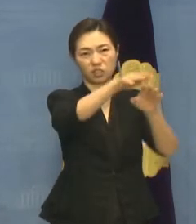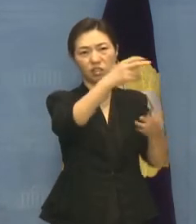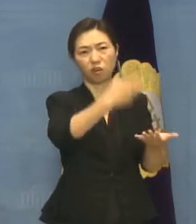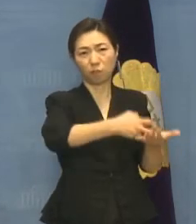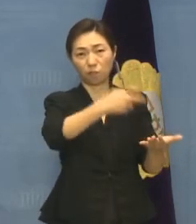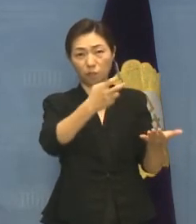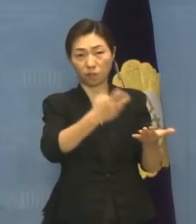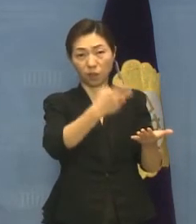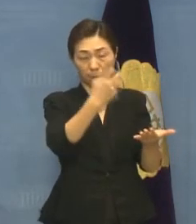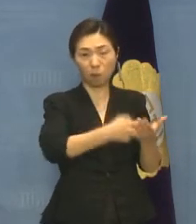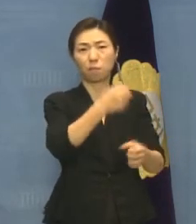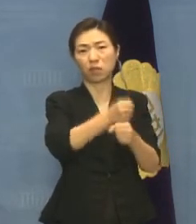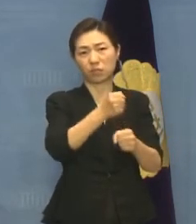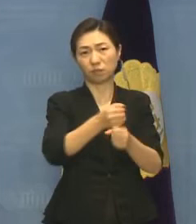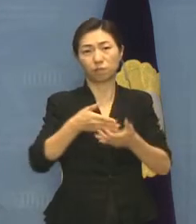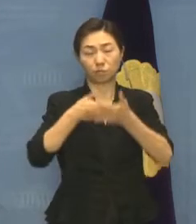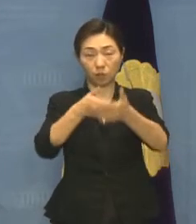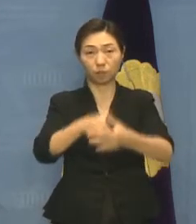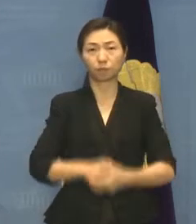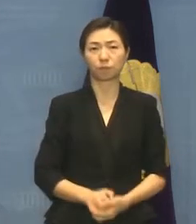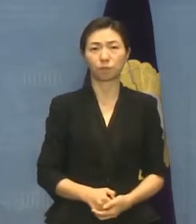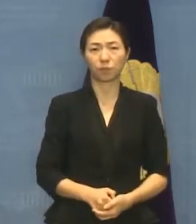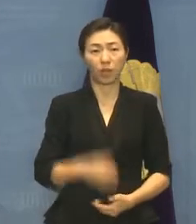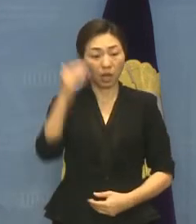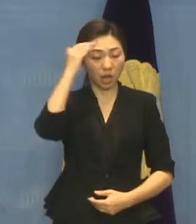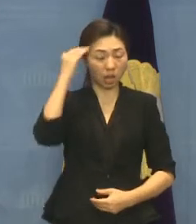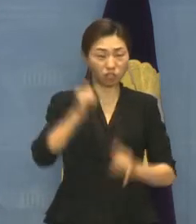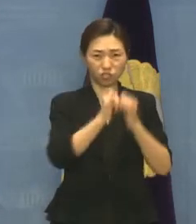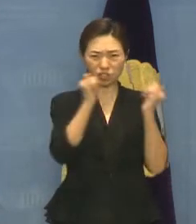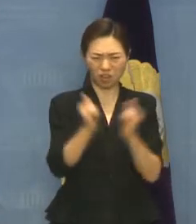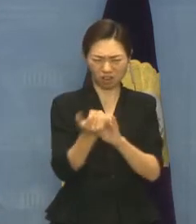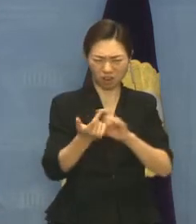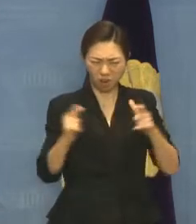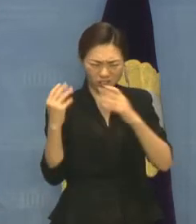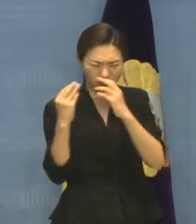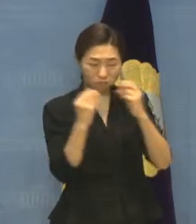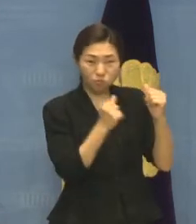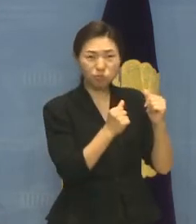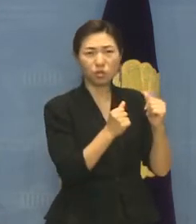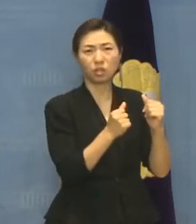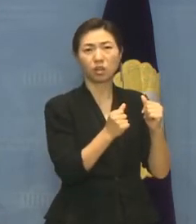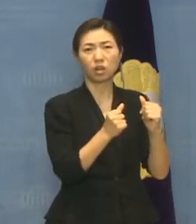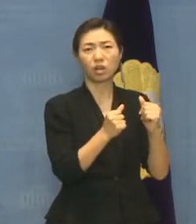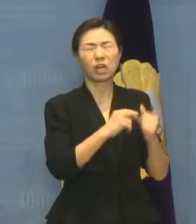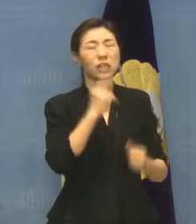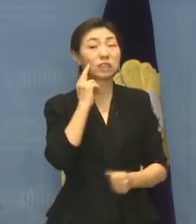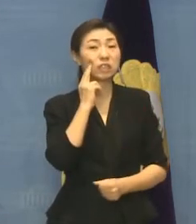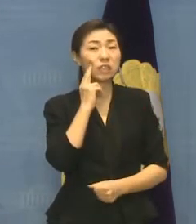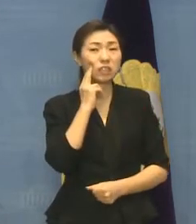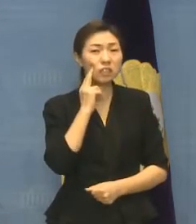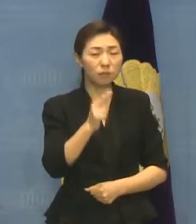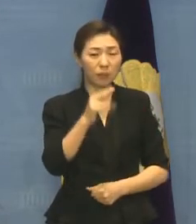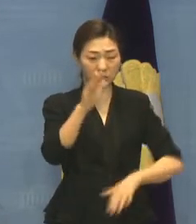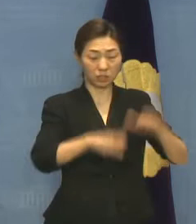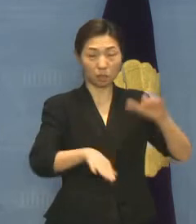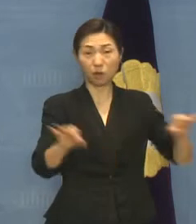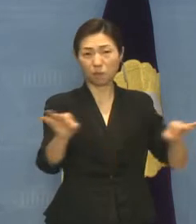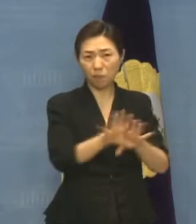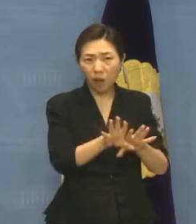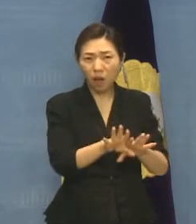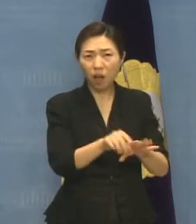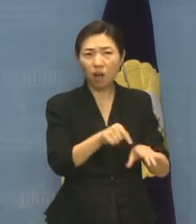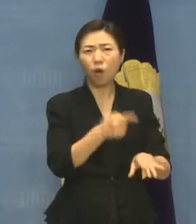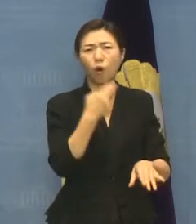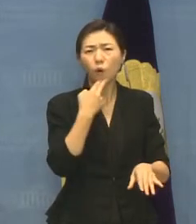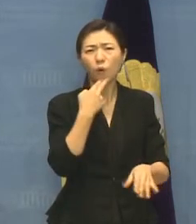한국 사회에서 복합적인 차별의 문제를 다룰 수 없는 법이 없다라는 것이 탈시설 권리를 왜